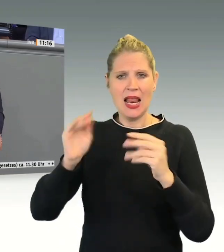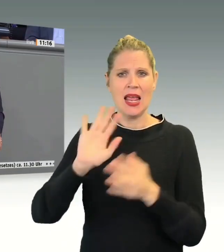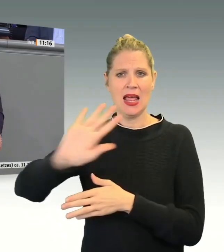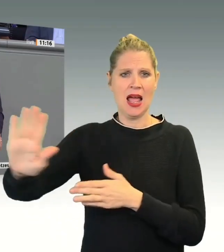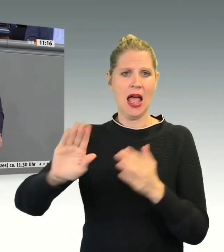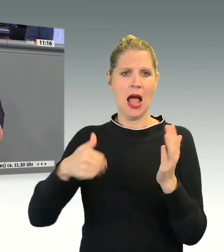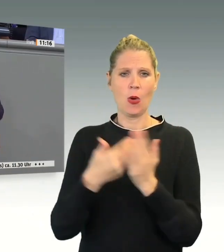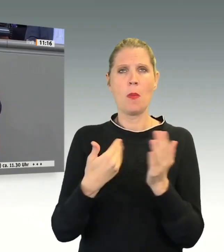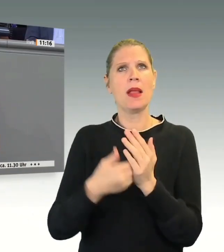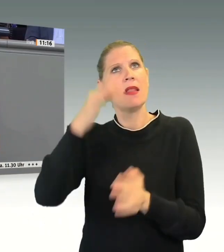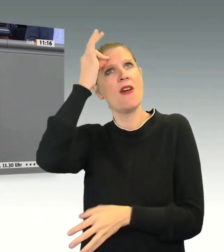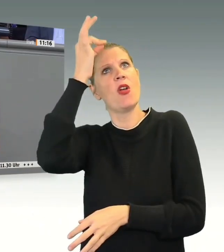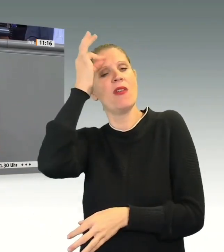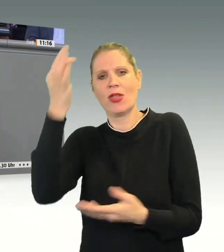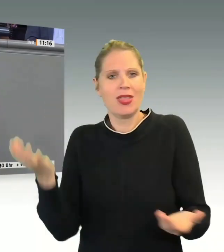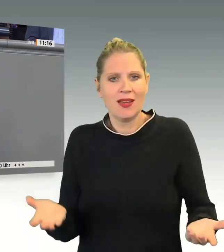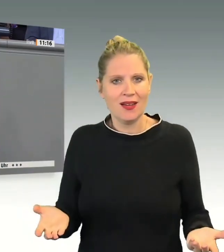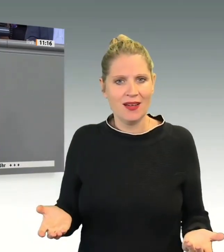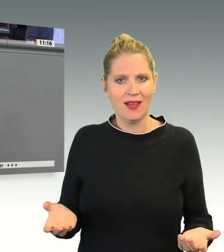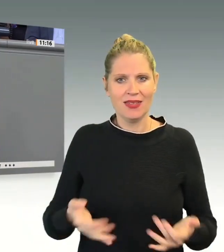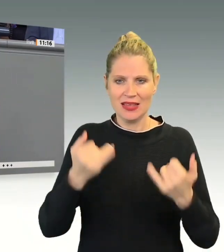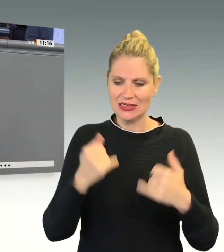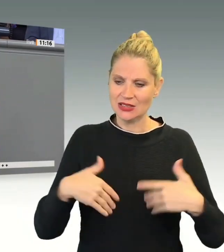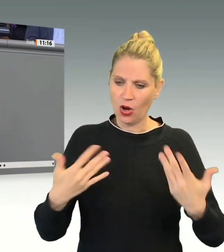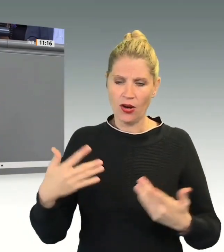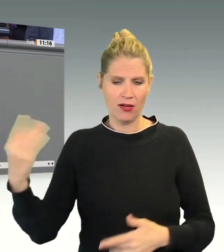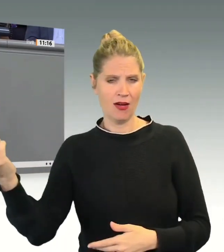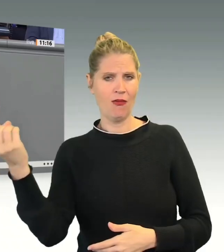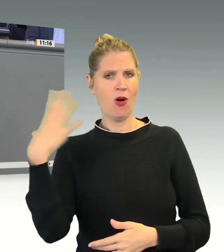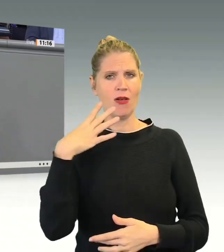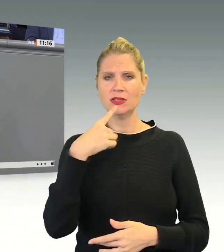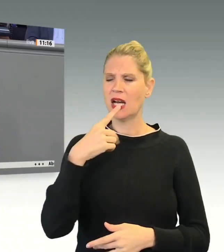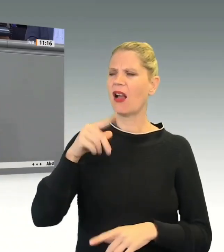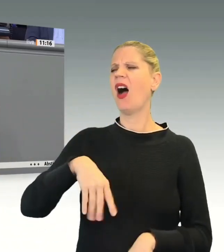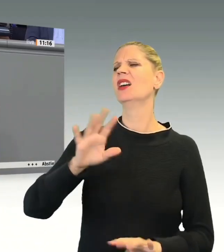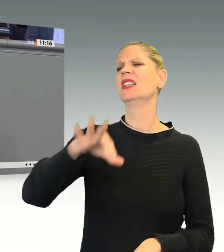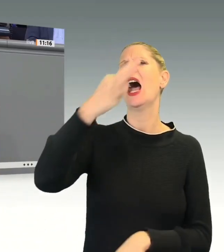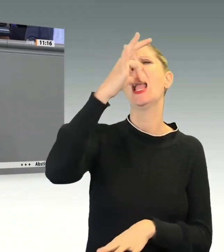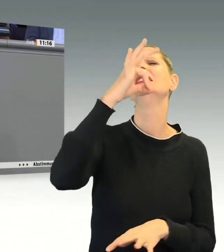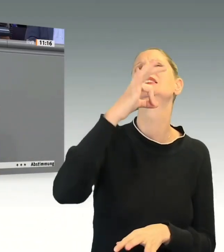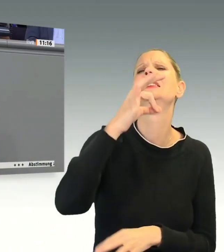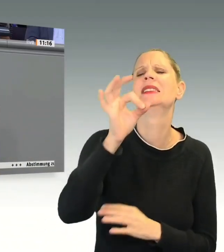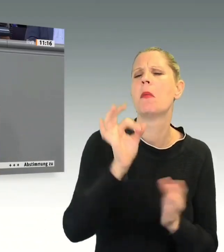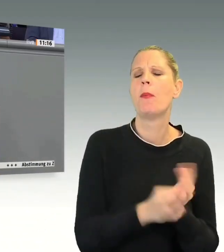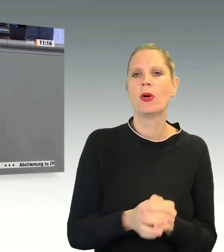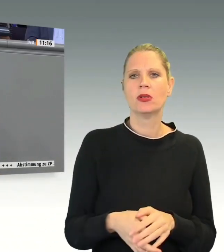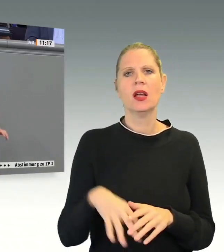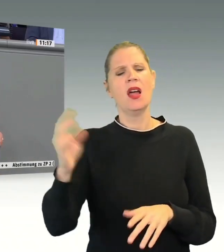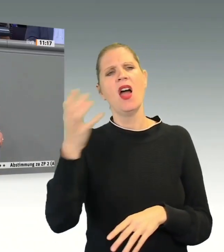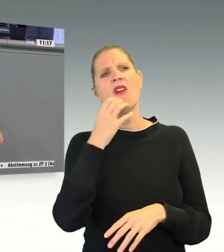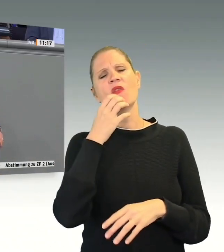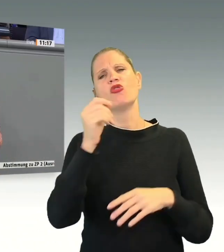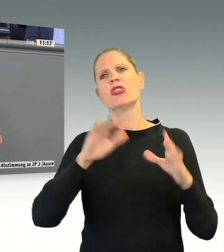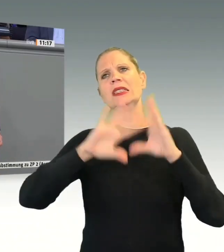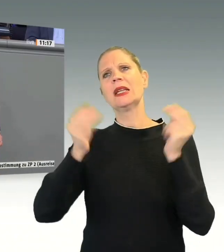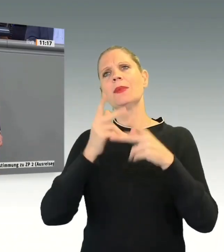Jetzt kommt heute, das ist ein einzelner Baustein und wir wollen ein Gesamtkonzept. Vor 14 Tagen haben wir ein Gesamtkonzept vorgestellt. Das haben Sie auch abgelehnt.